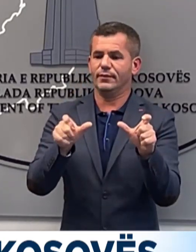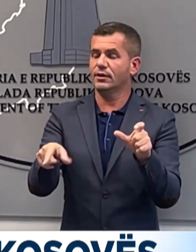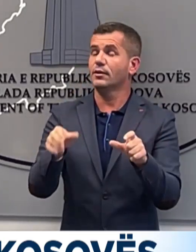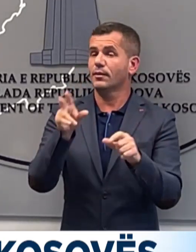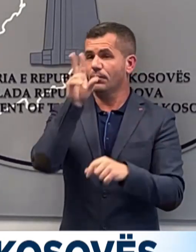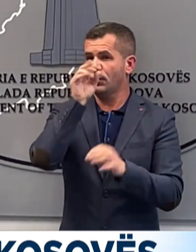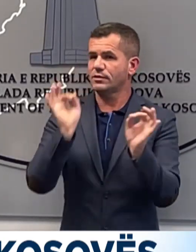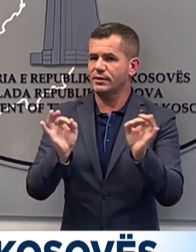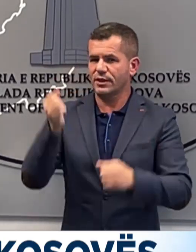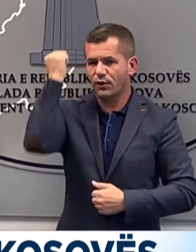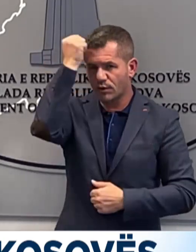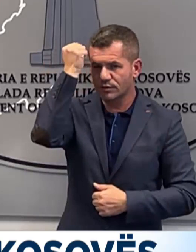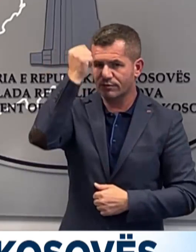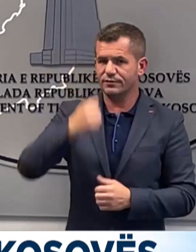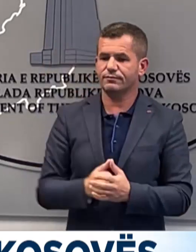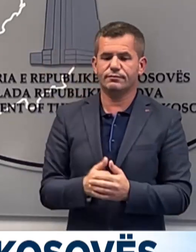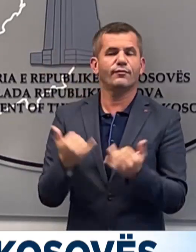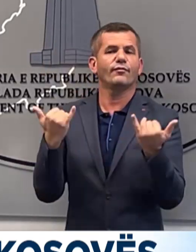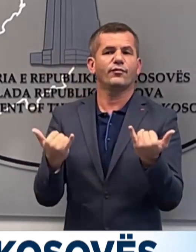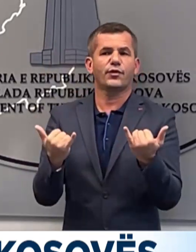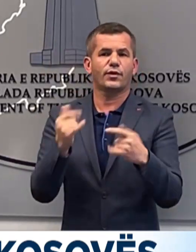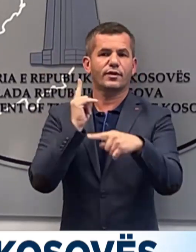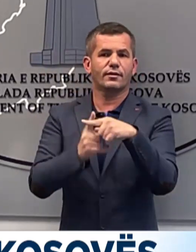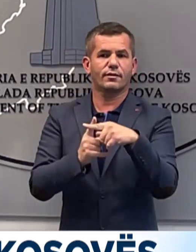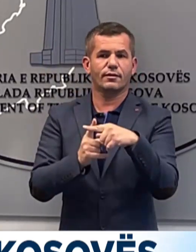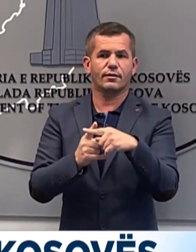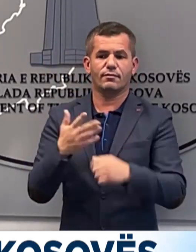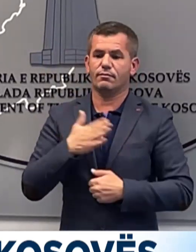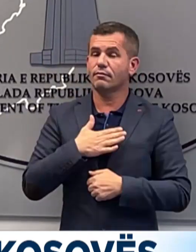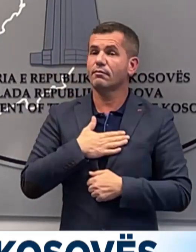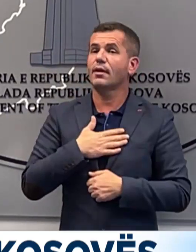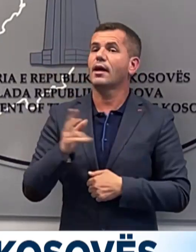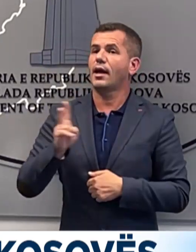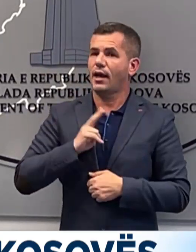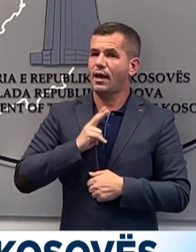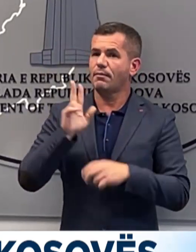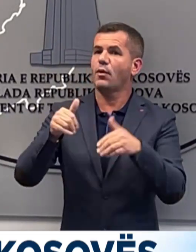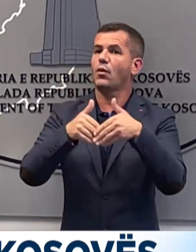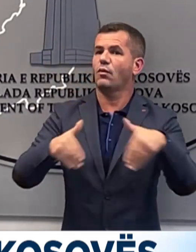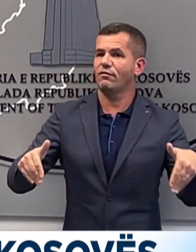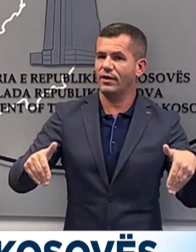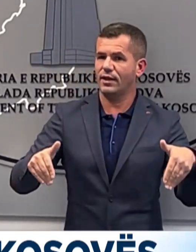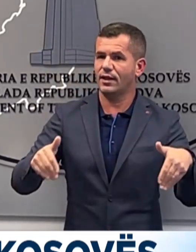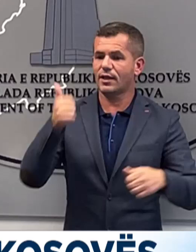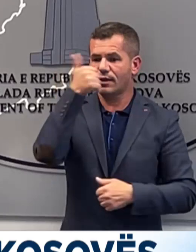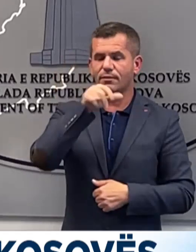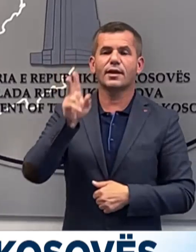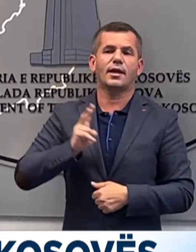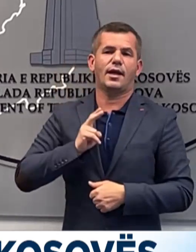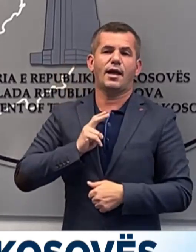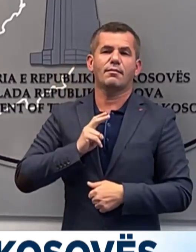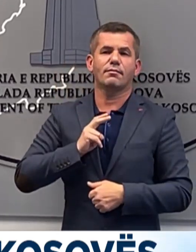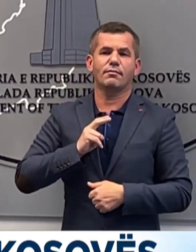Pra, sot u vërtetua se ne kemi pika kufitare, sepse kemi një sitë